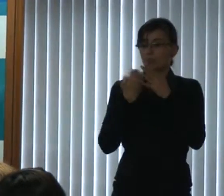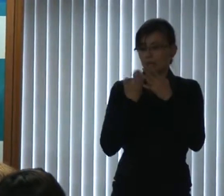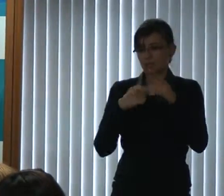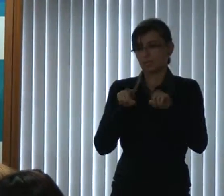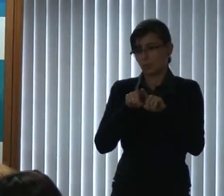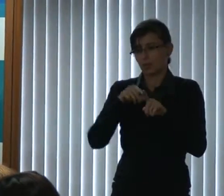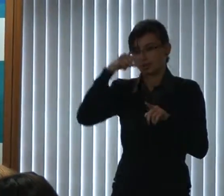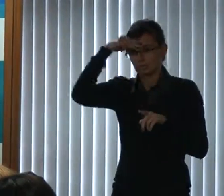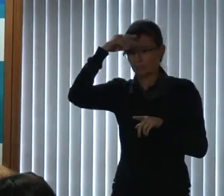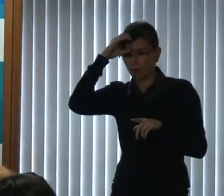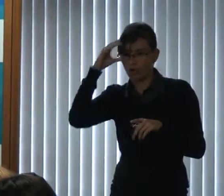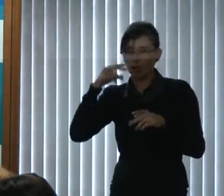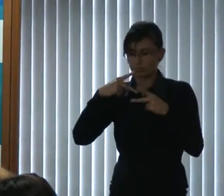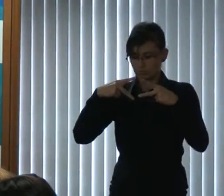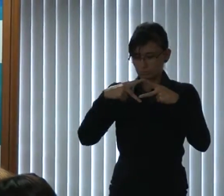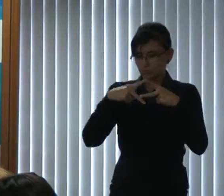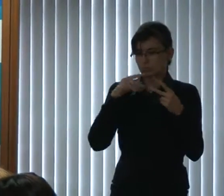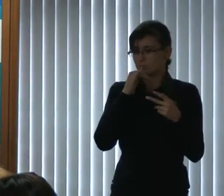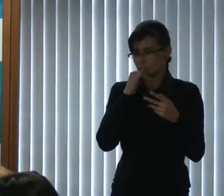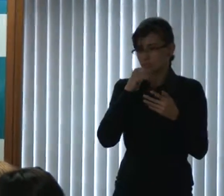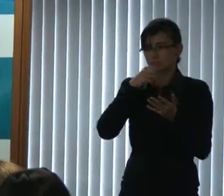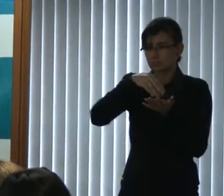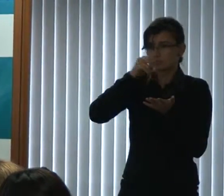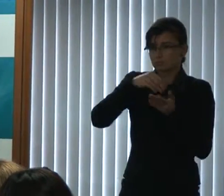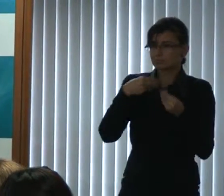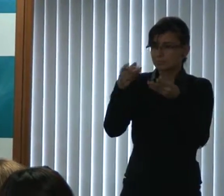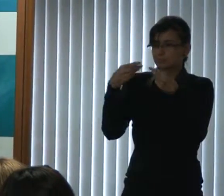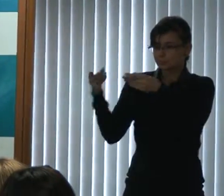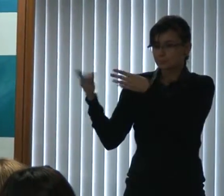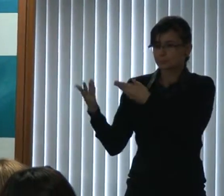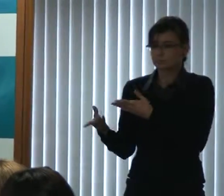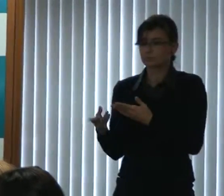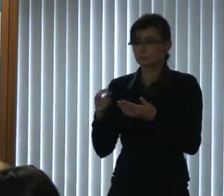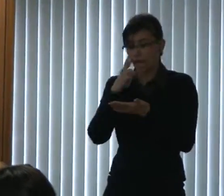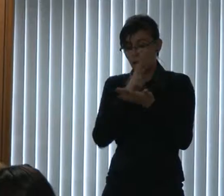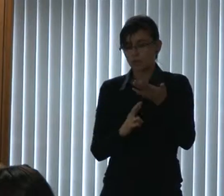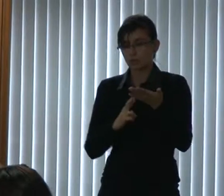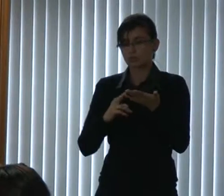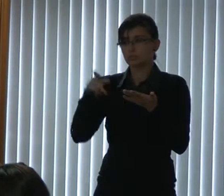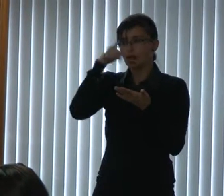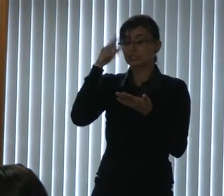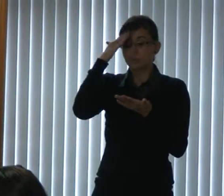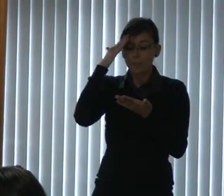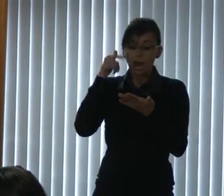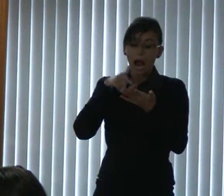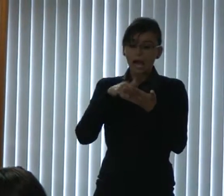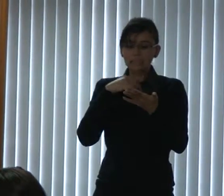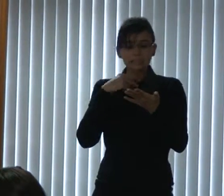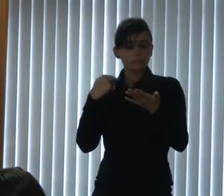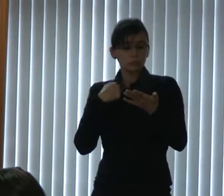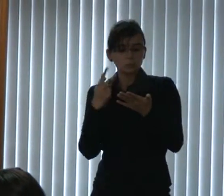para que elas tenham uma orientação de como fazer acessibilidade.